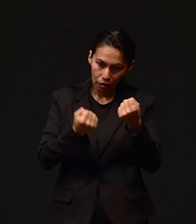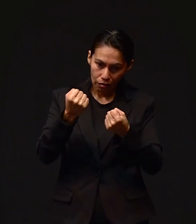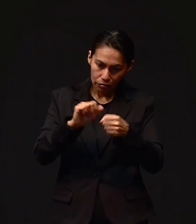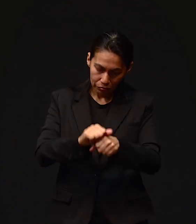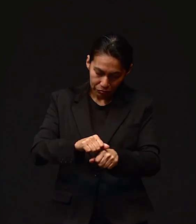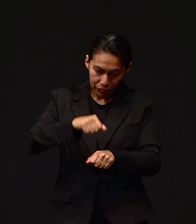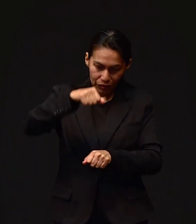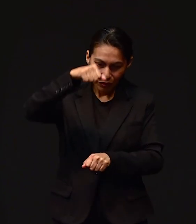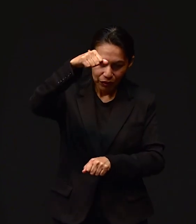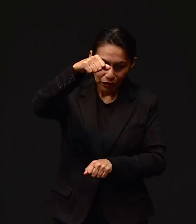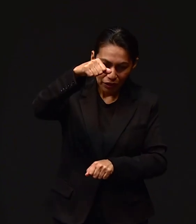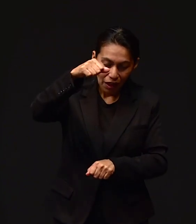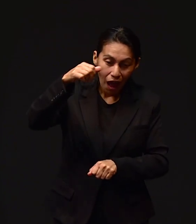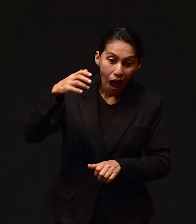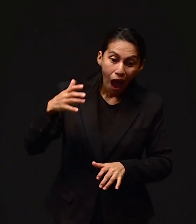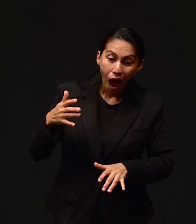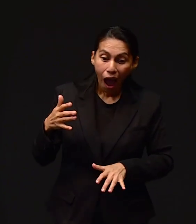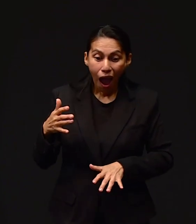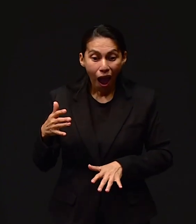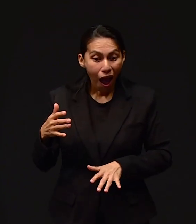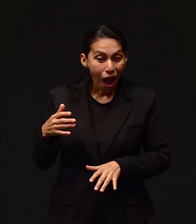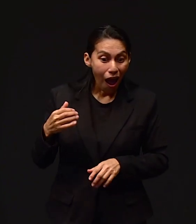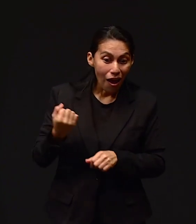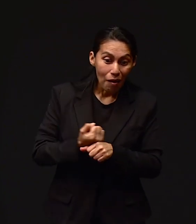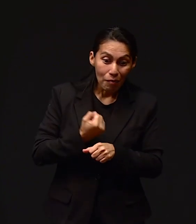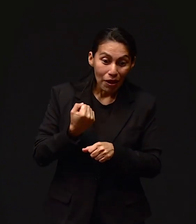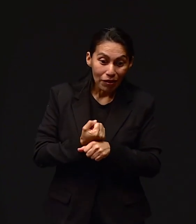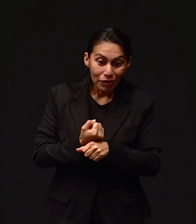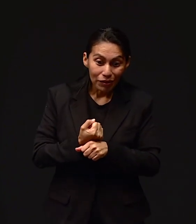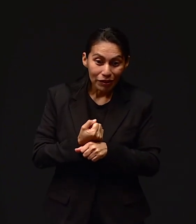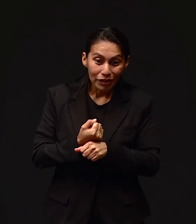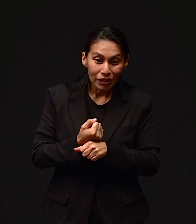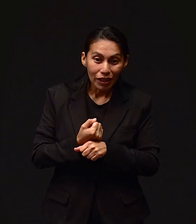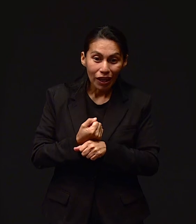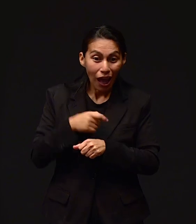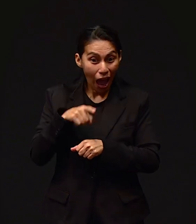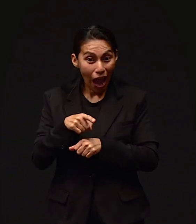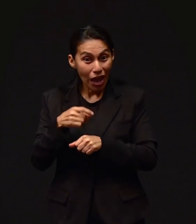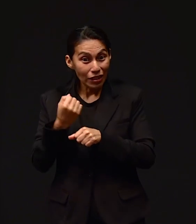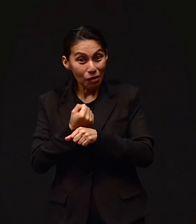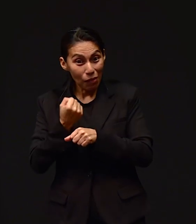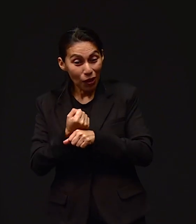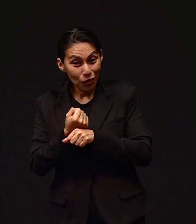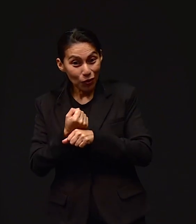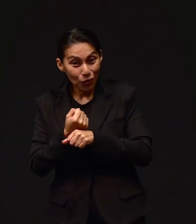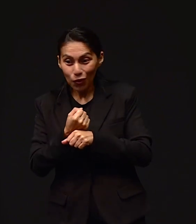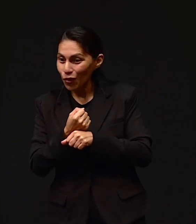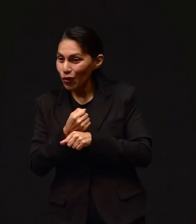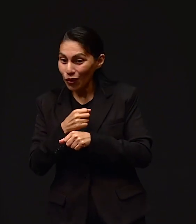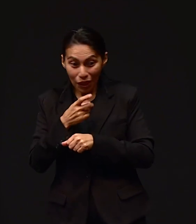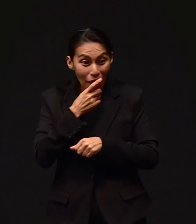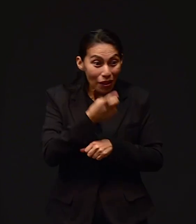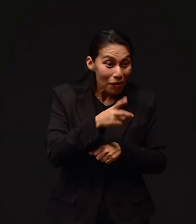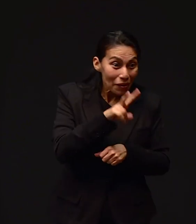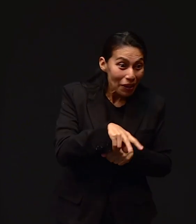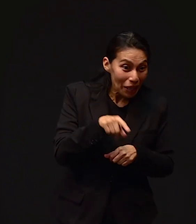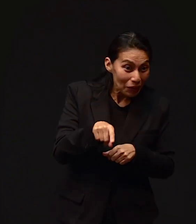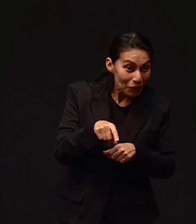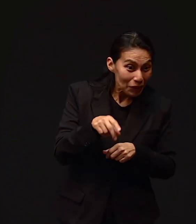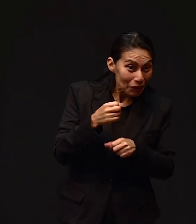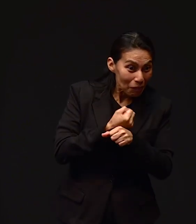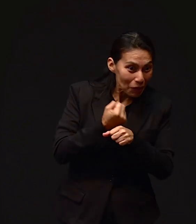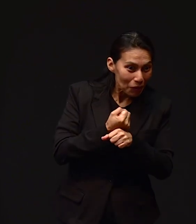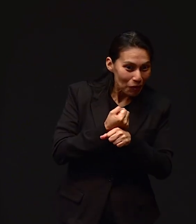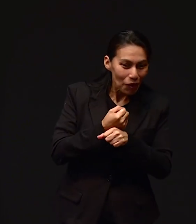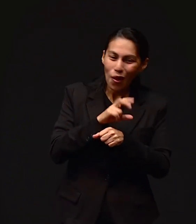carro y la abre. yo veo. No me digas, Dina, ahí estaban los de charol. No. ¿No estaban ahí? No.